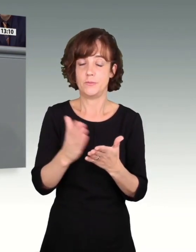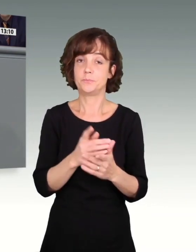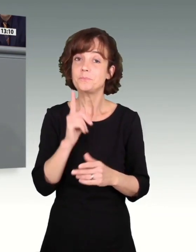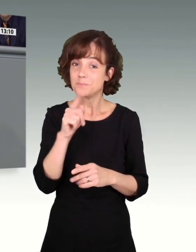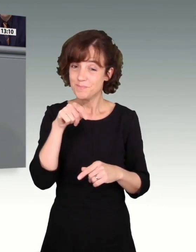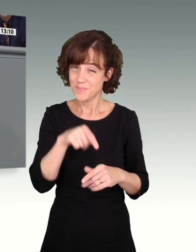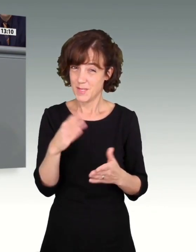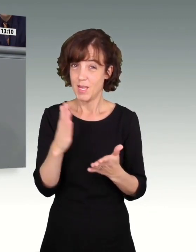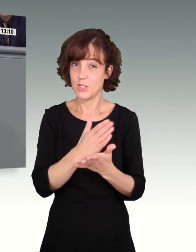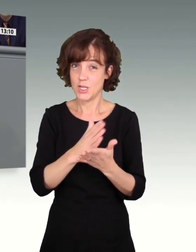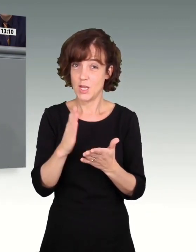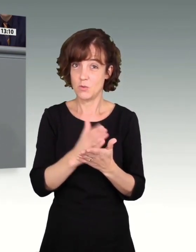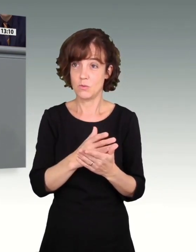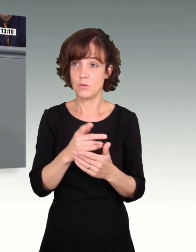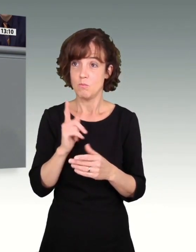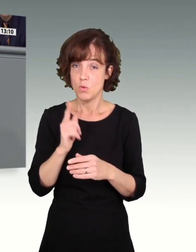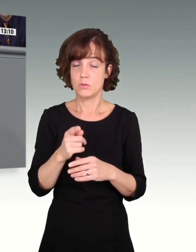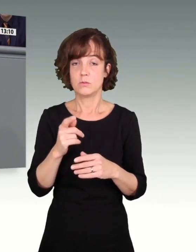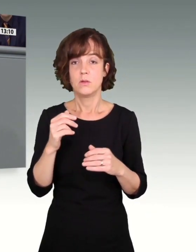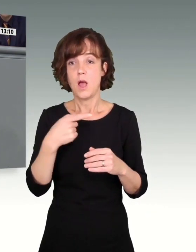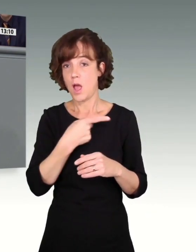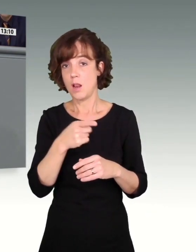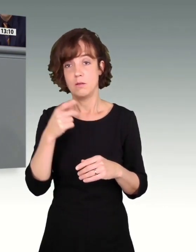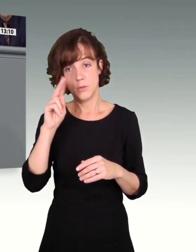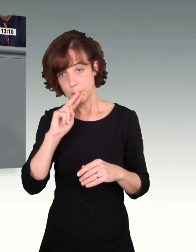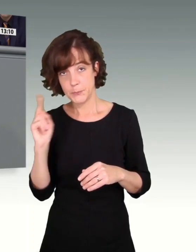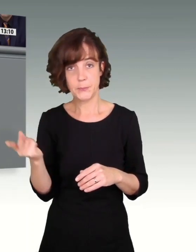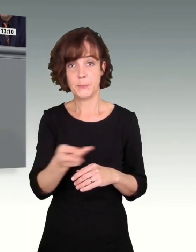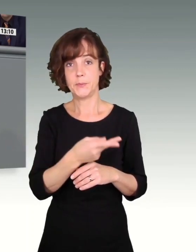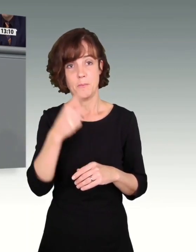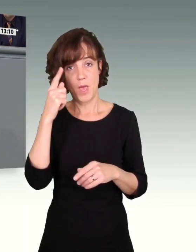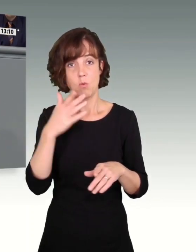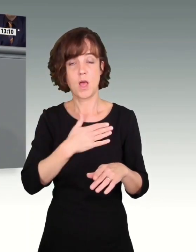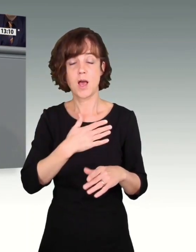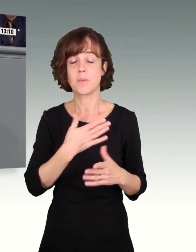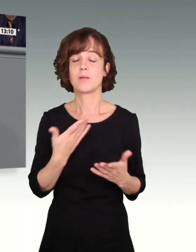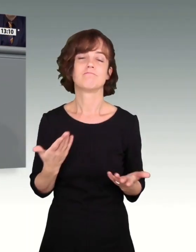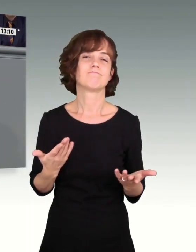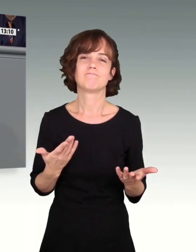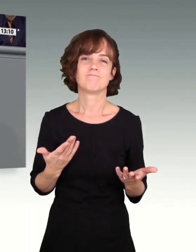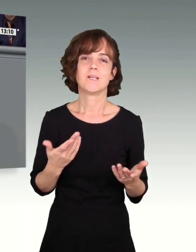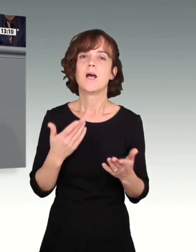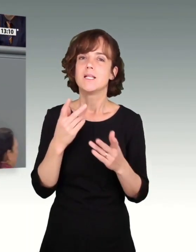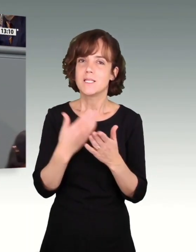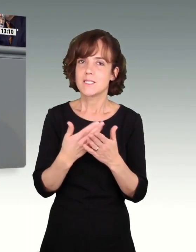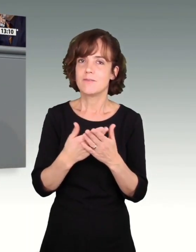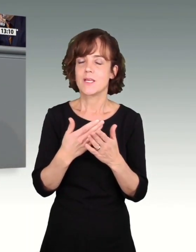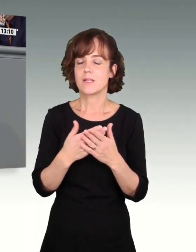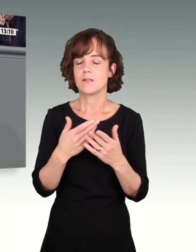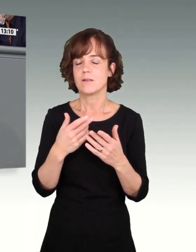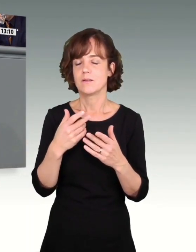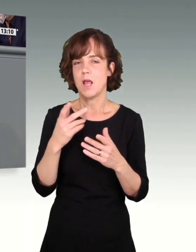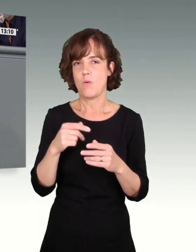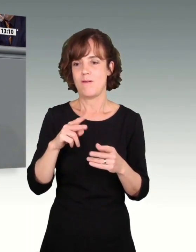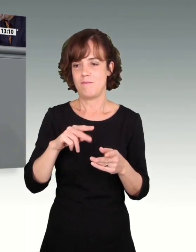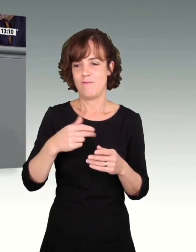muss nicht immer einheitlich sein, wie das heute auch schon einmal anklang, Frau Ferschl. Und deswegen ist ja aber auch der